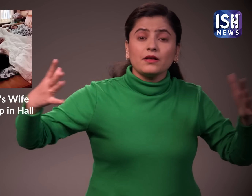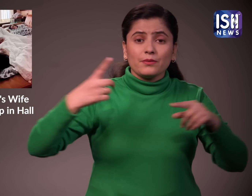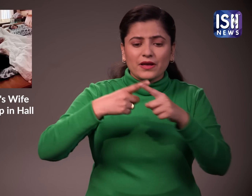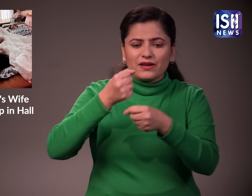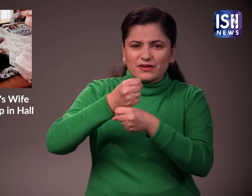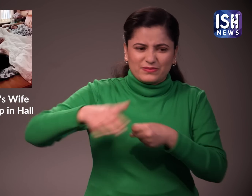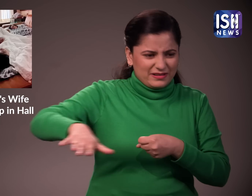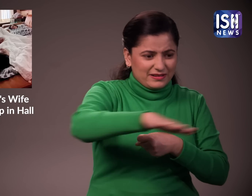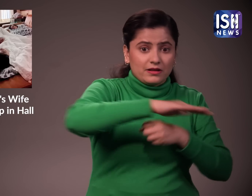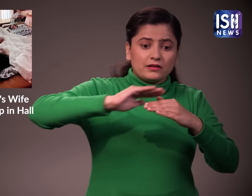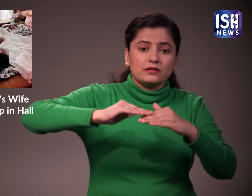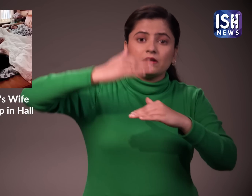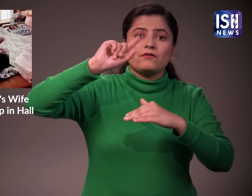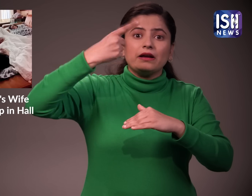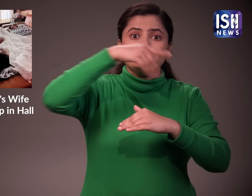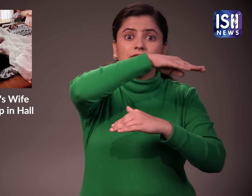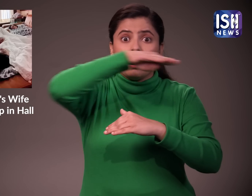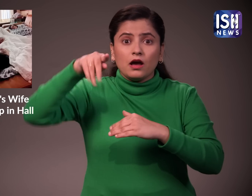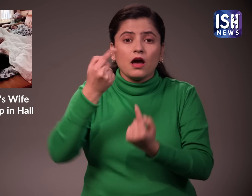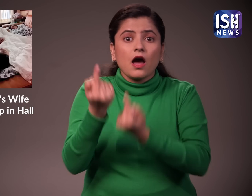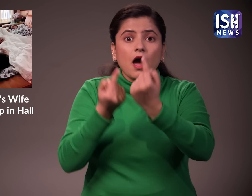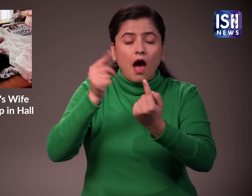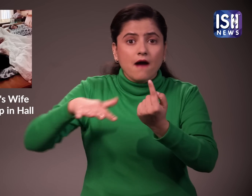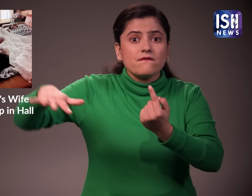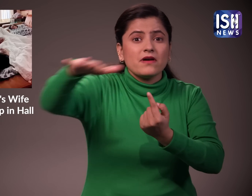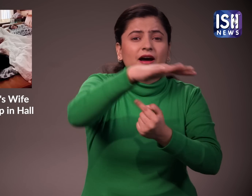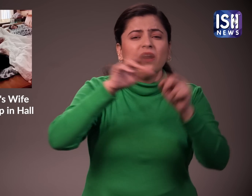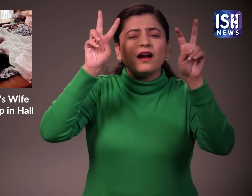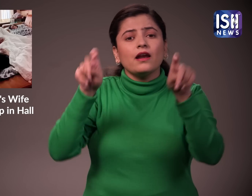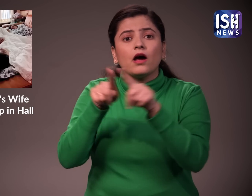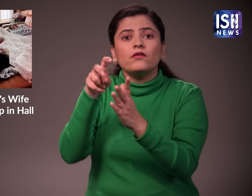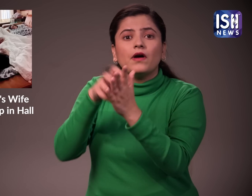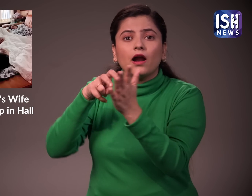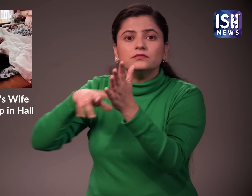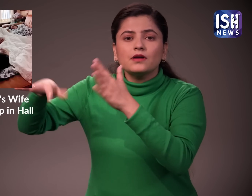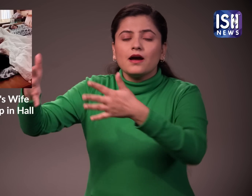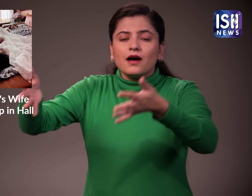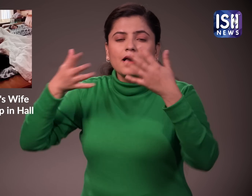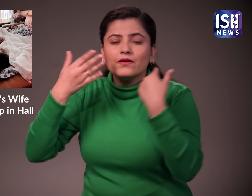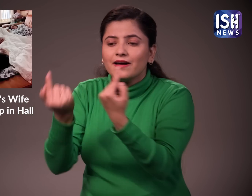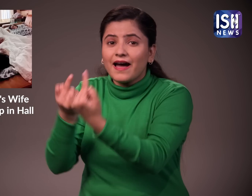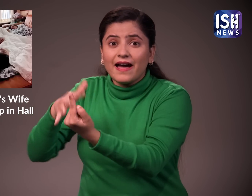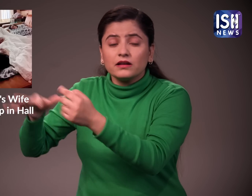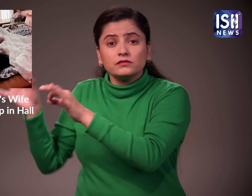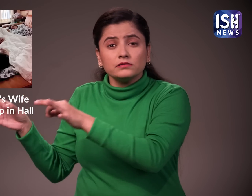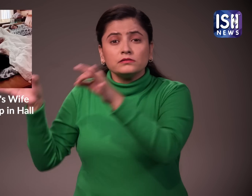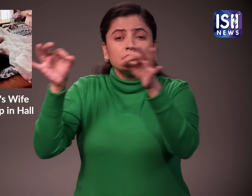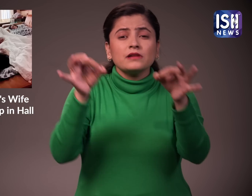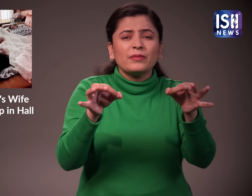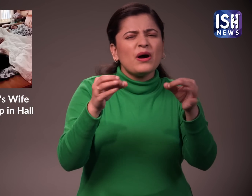घर की पहली मंजिर पर पौधे उगाने के लिए बड़ी जागा है क्योंकि नवाज को हर्याली बहुत पसंद है और